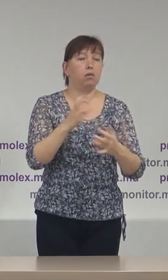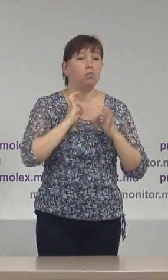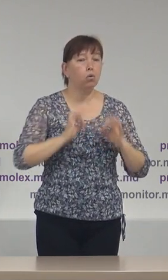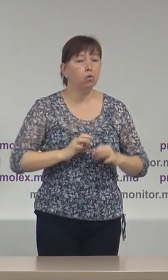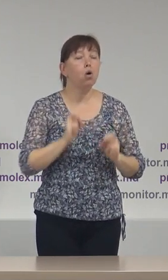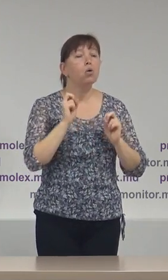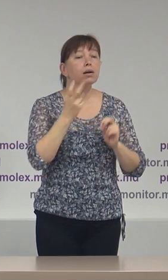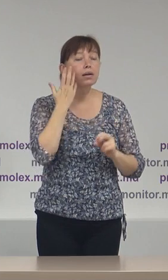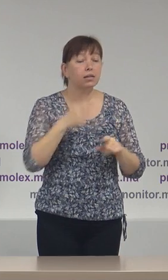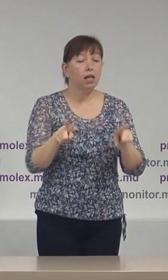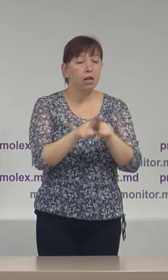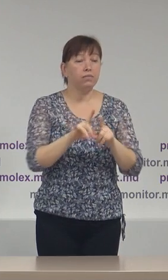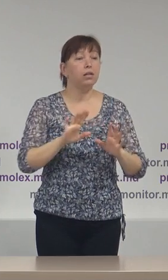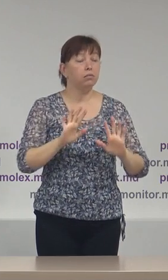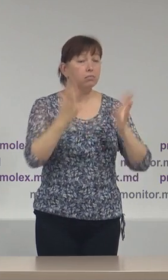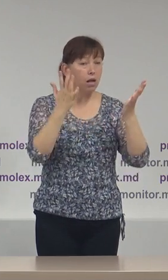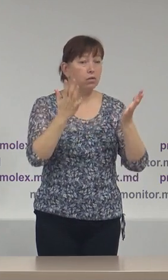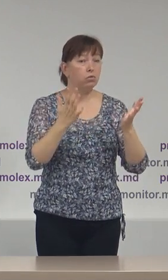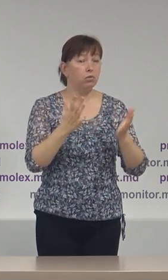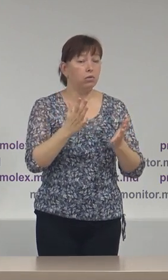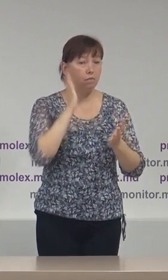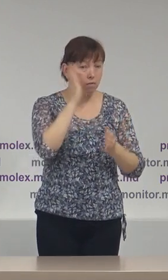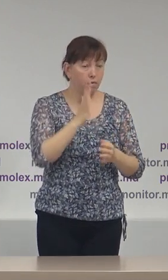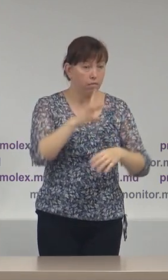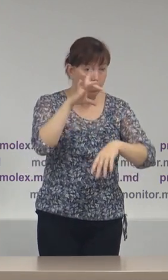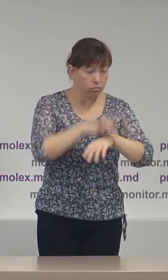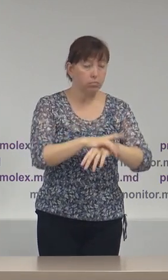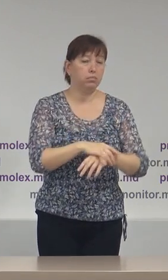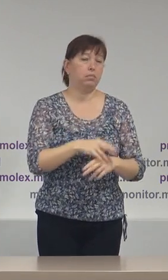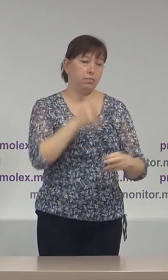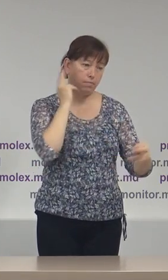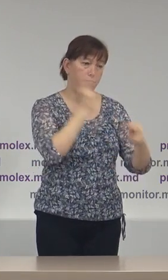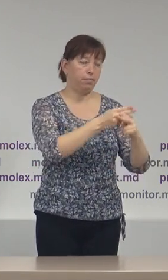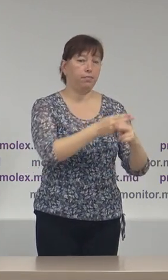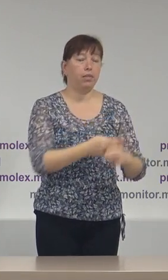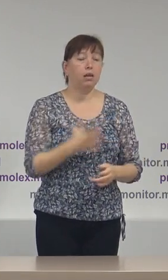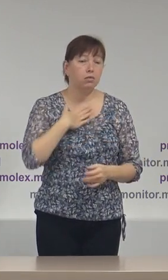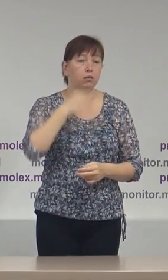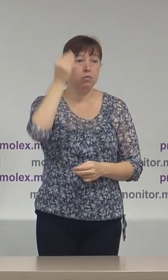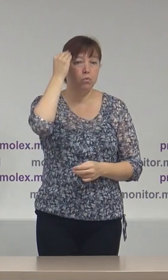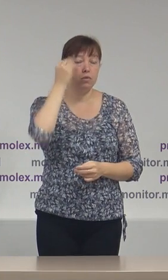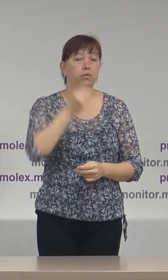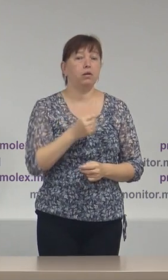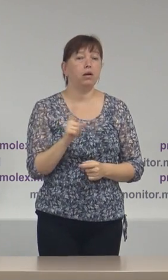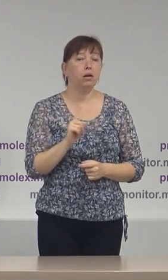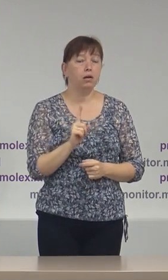astfel de situații se atestă. Din punctul nostru de vedere